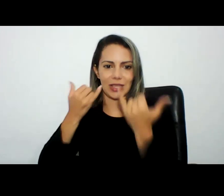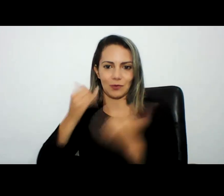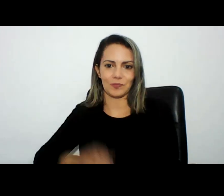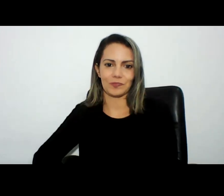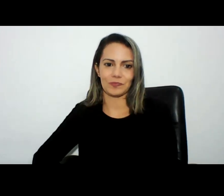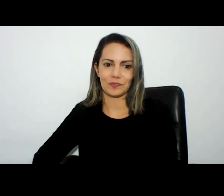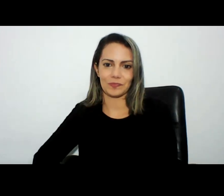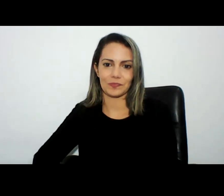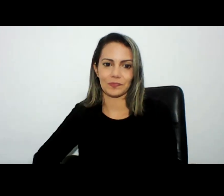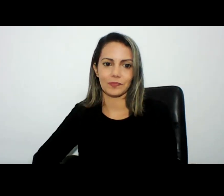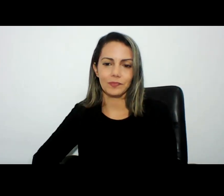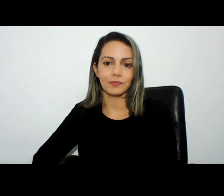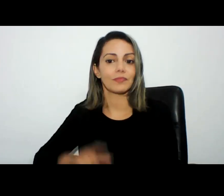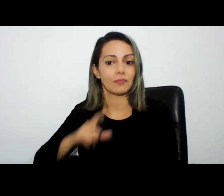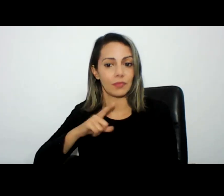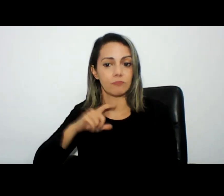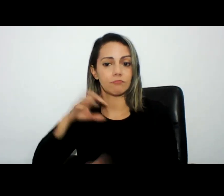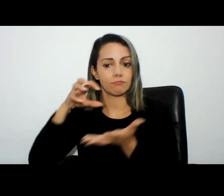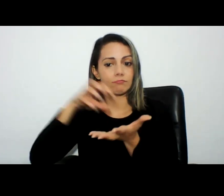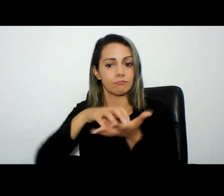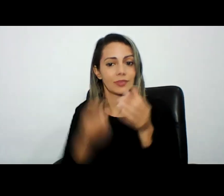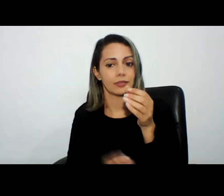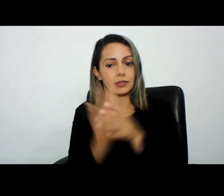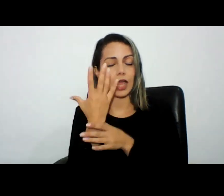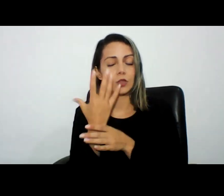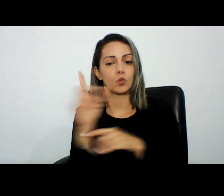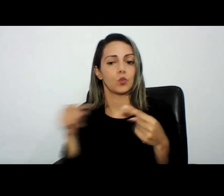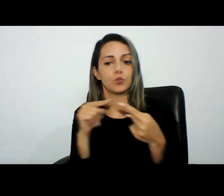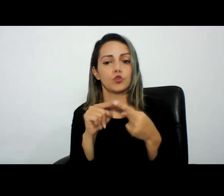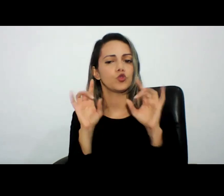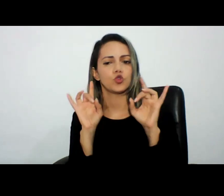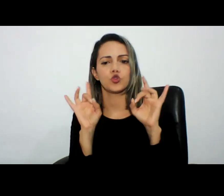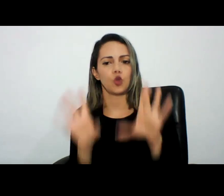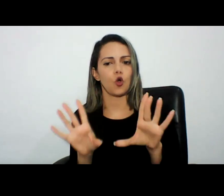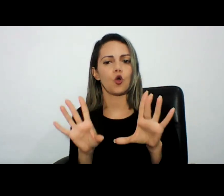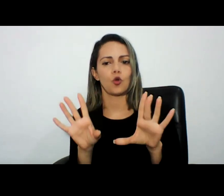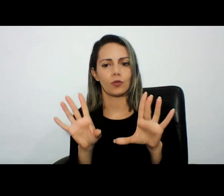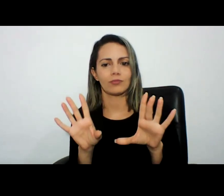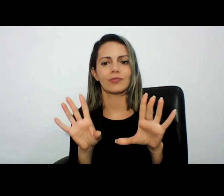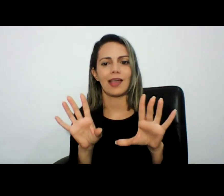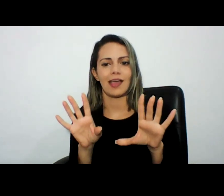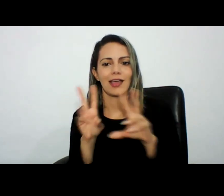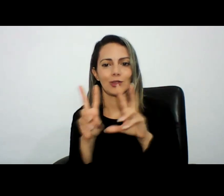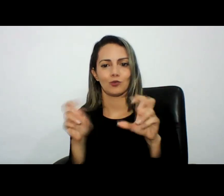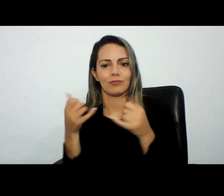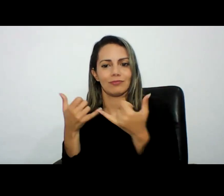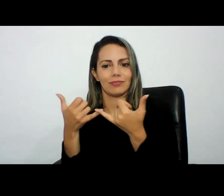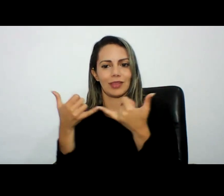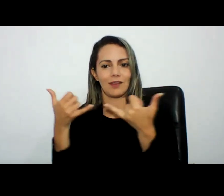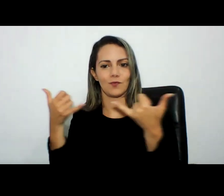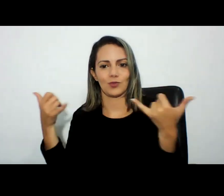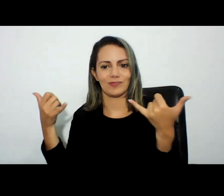departamento originalmente criado exclusivamente para tratar da parte de interceptação telefônica por parte da polícia judiciária